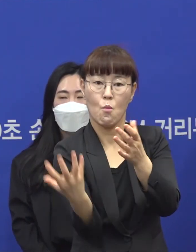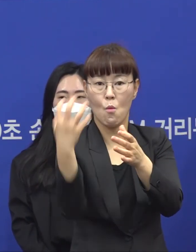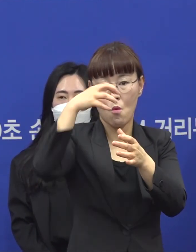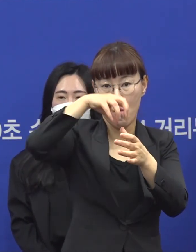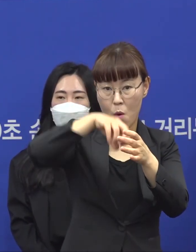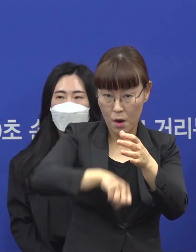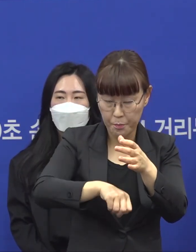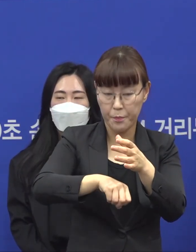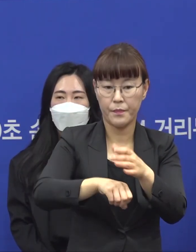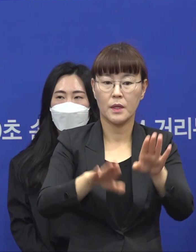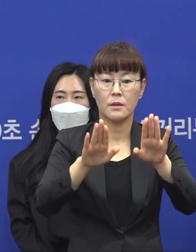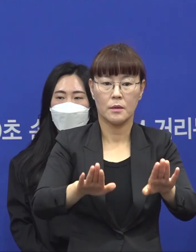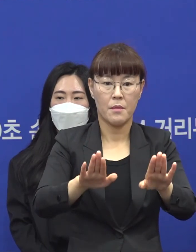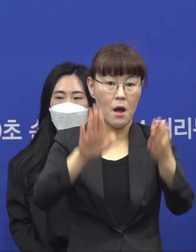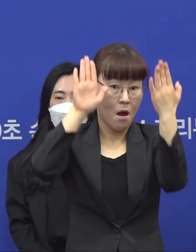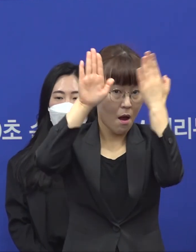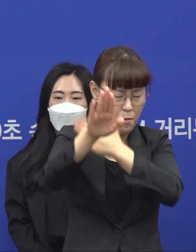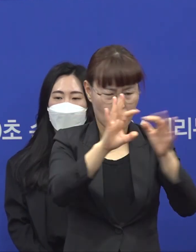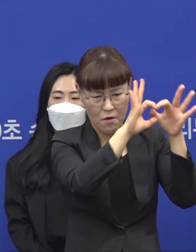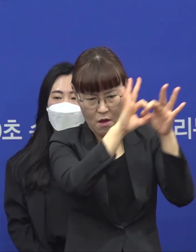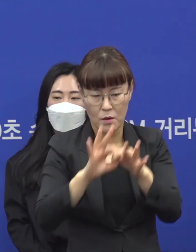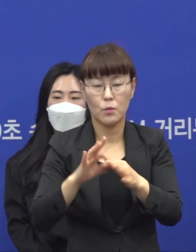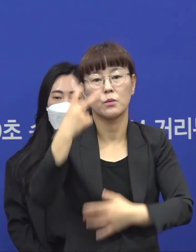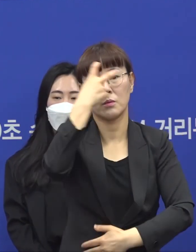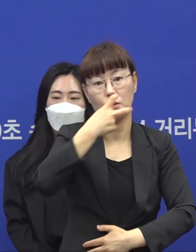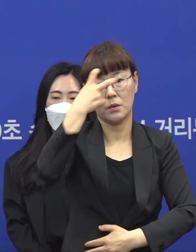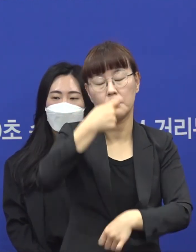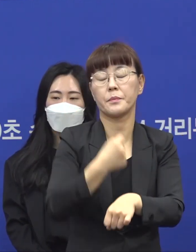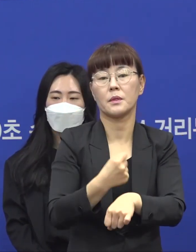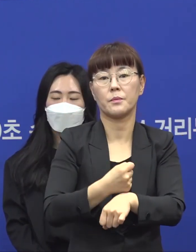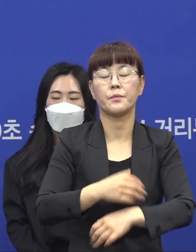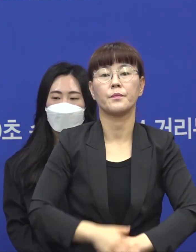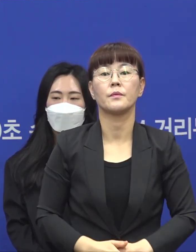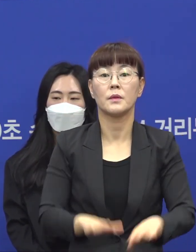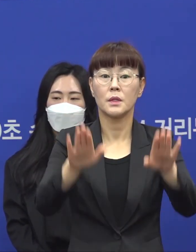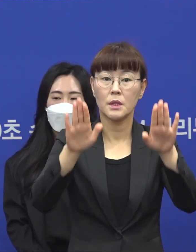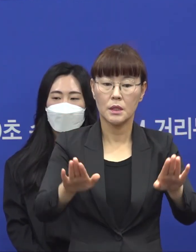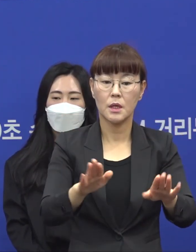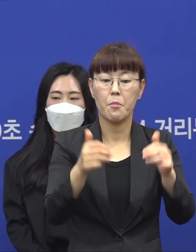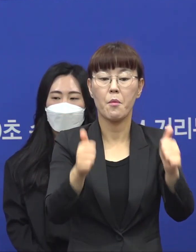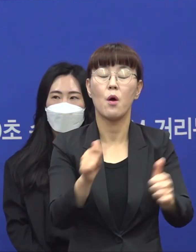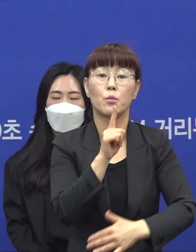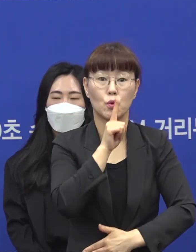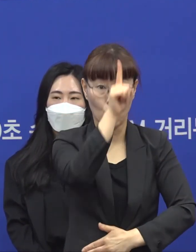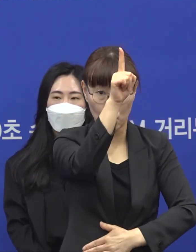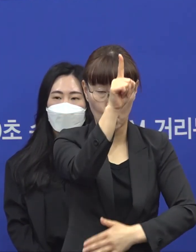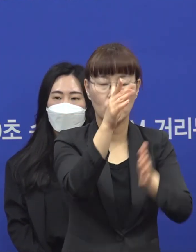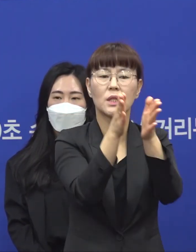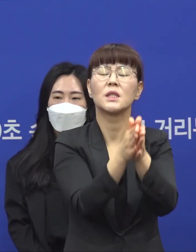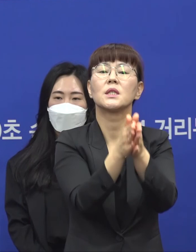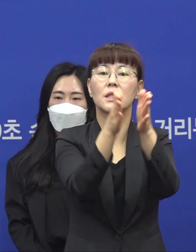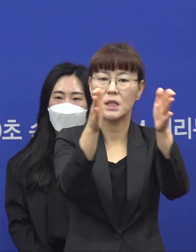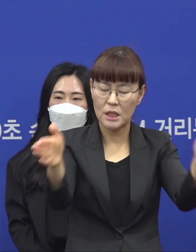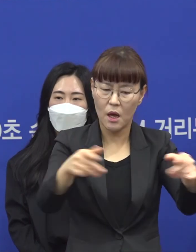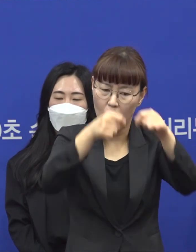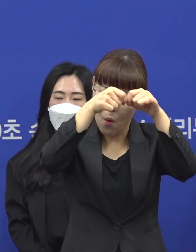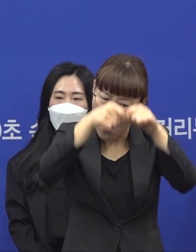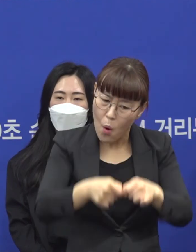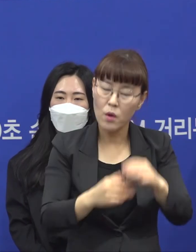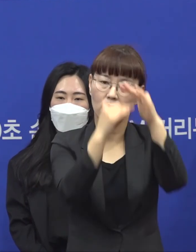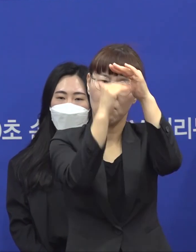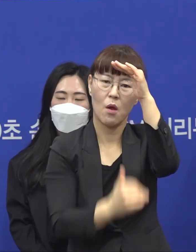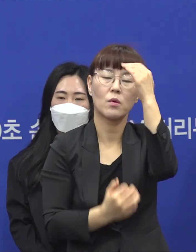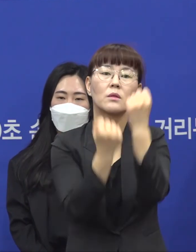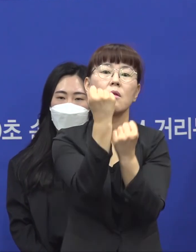지속적으로 책임을 묻도록 하겠습니다. 이제 막 소송이 제기된 낙에이기 때문에 상세한 내용까지는